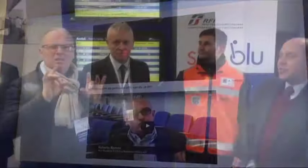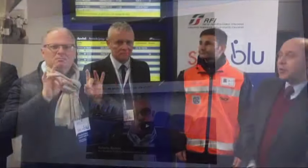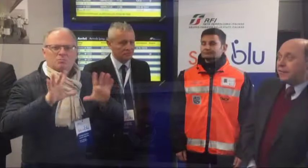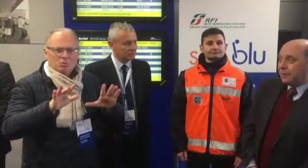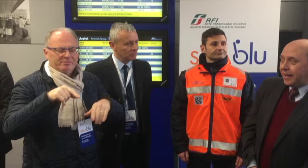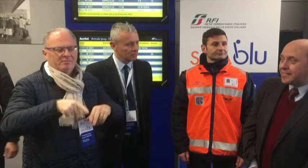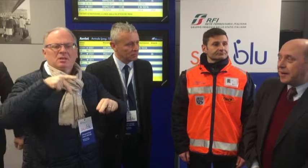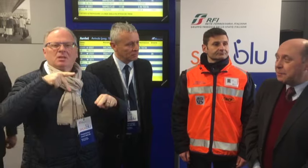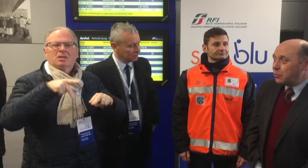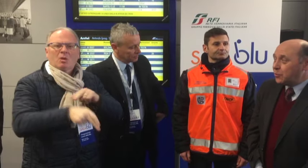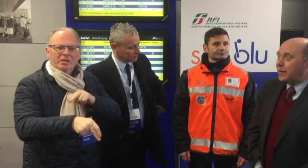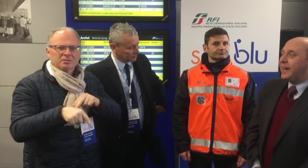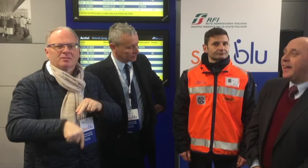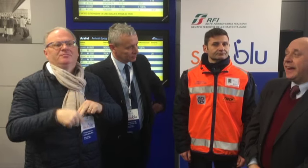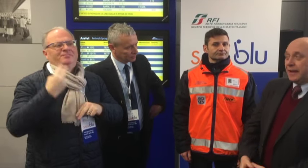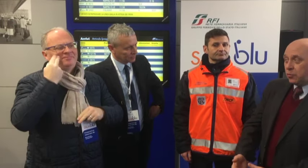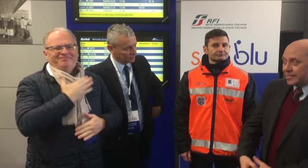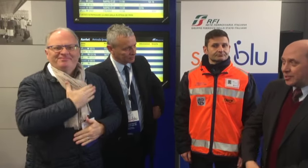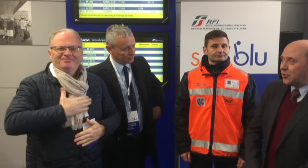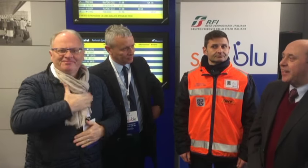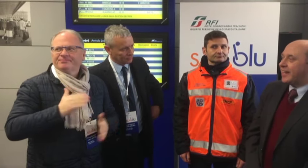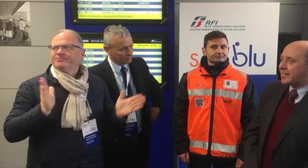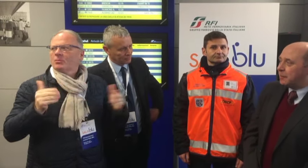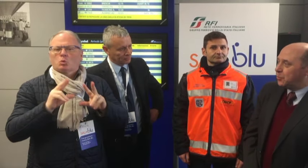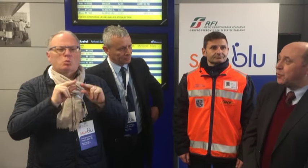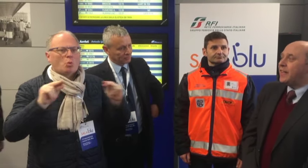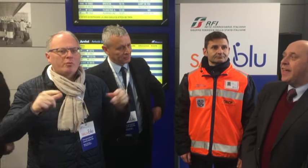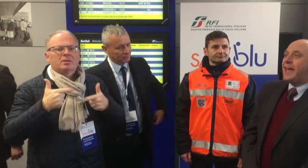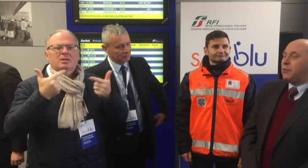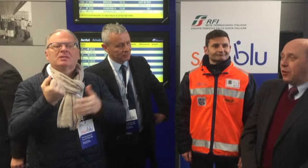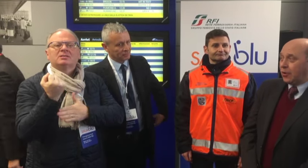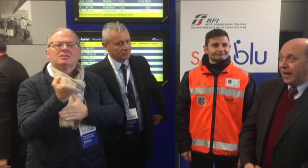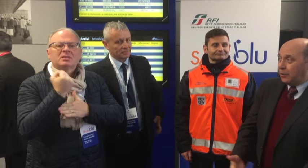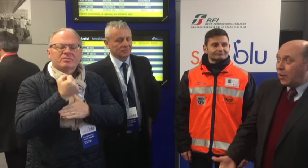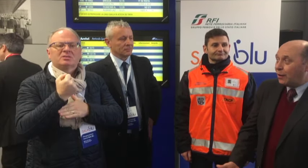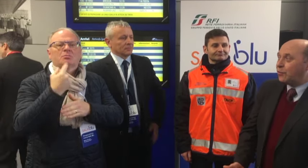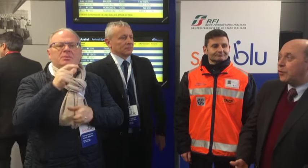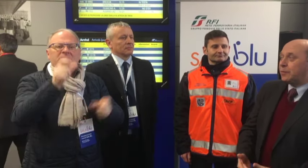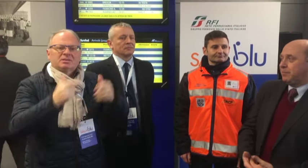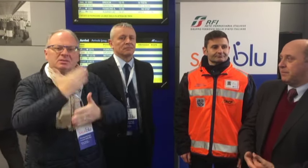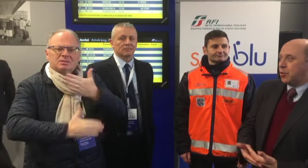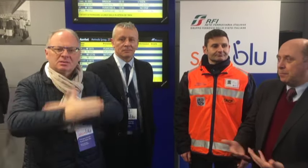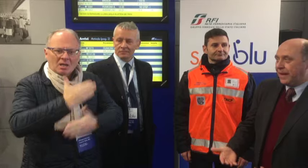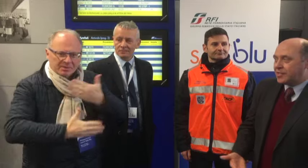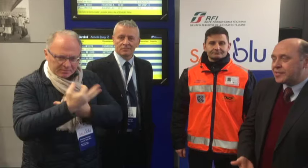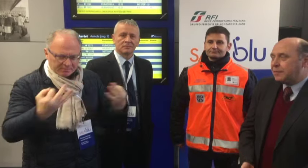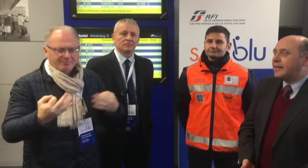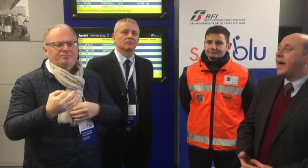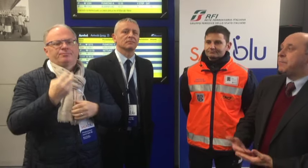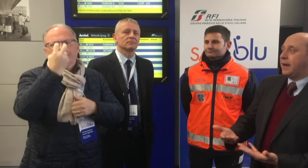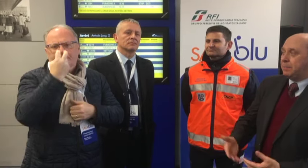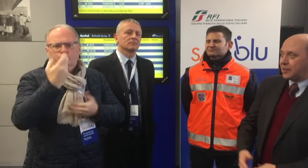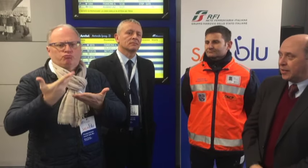Ci troviamo nella sala blu, all'inaugurazione della sala blu, è un locale nuovo, con piena